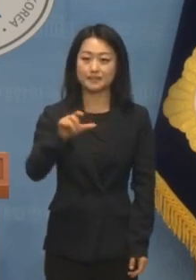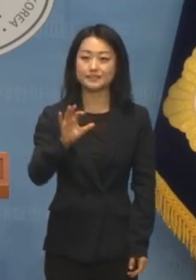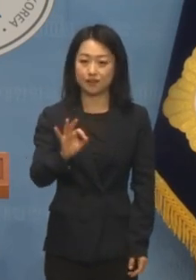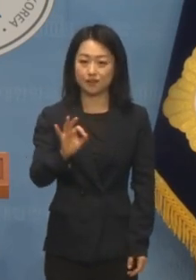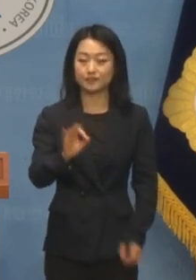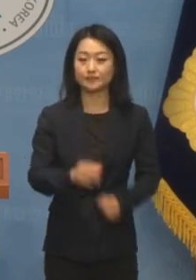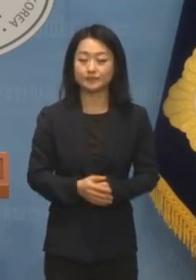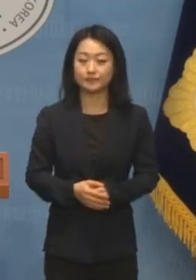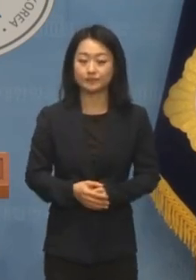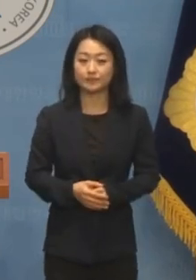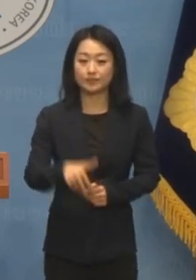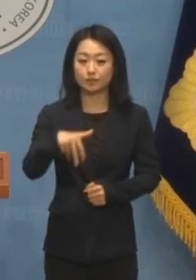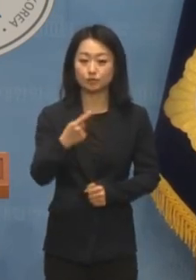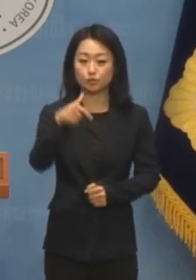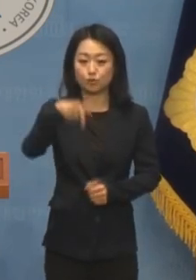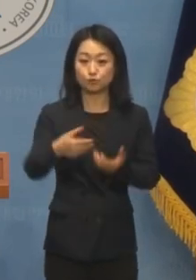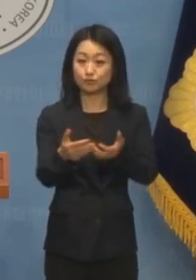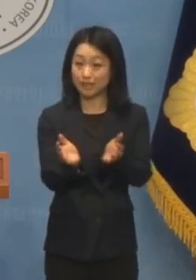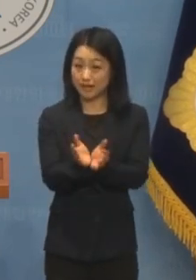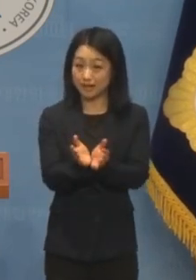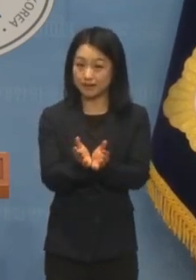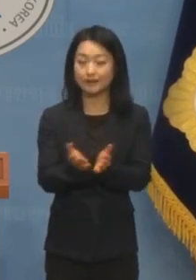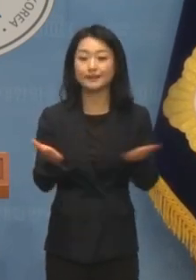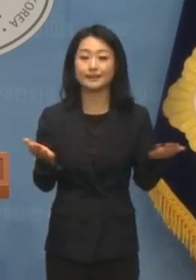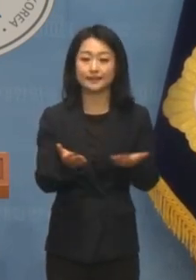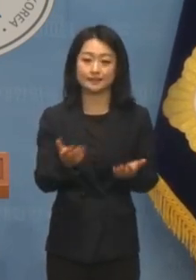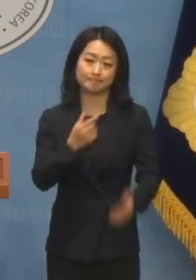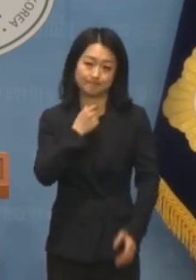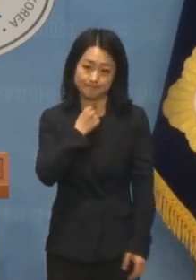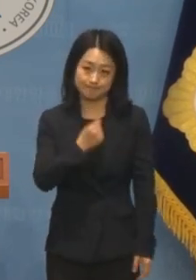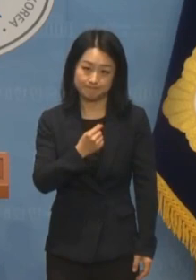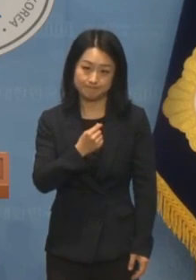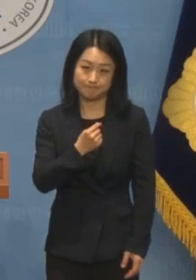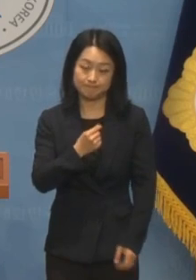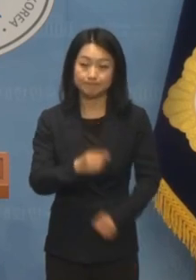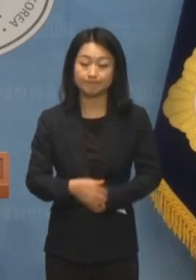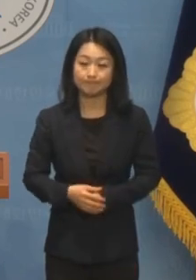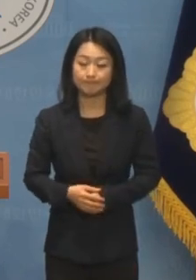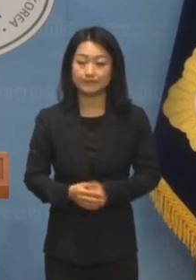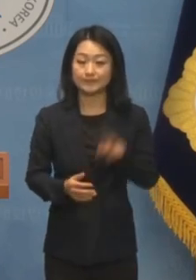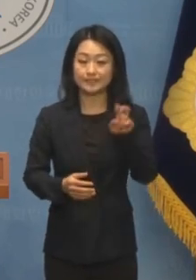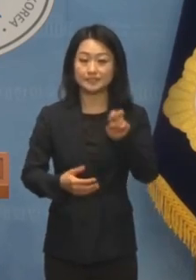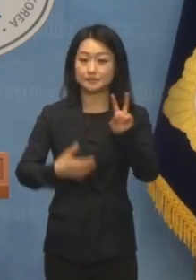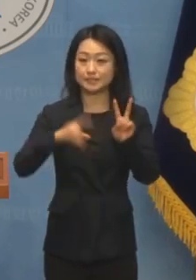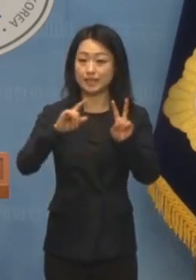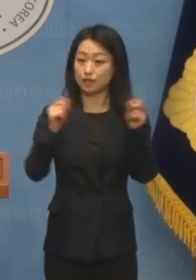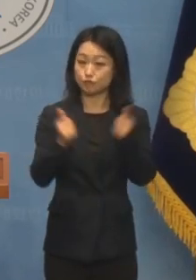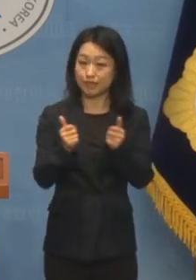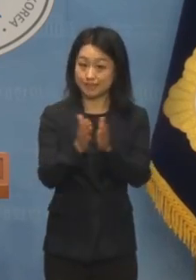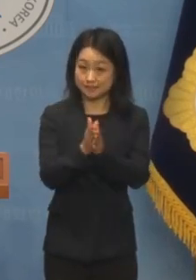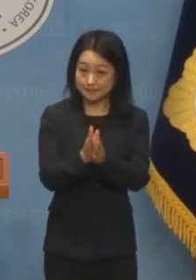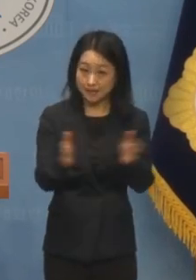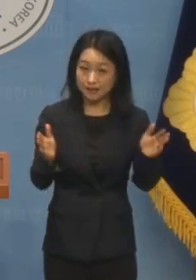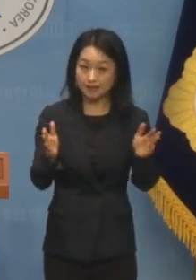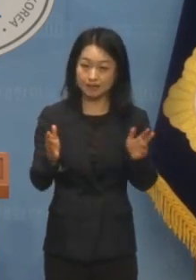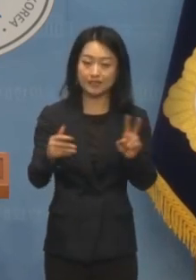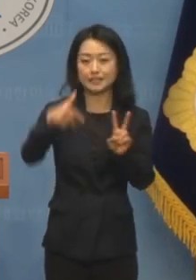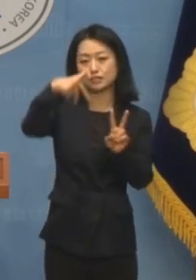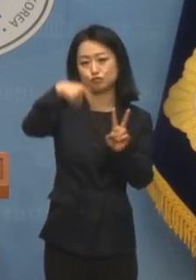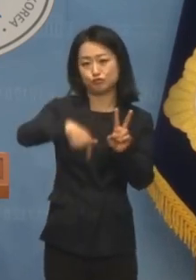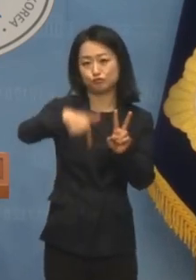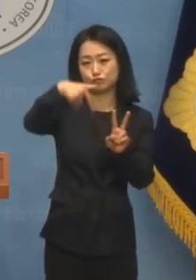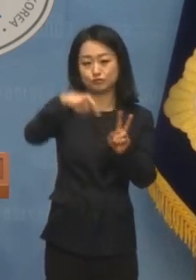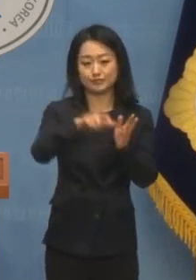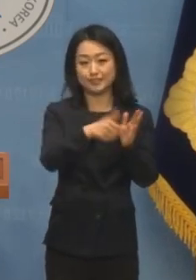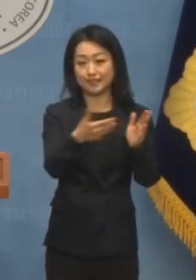조국혁신당은 일하고 싶습니다. 22대 국회가 문을 연지 어느덧 2주가 지났습니다.